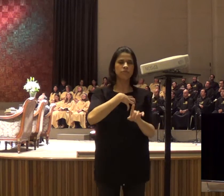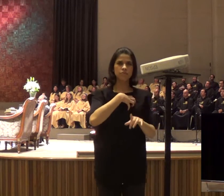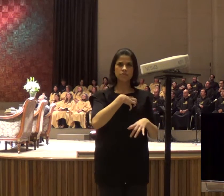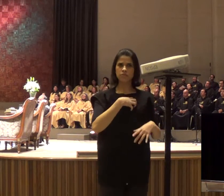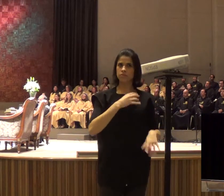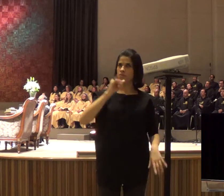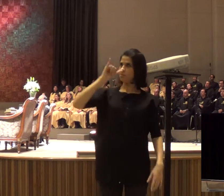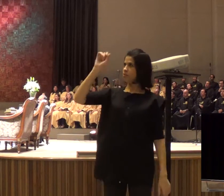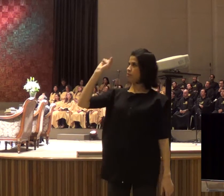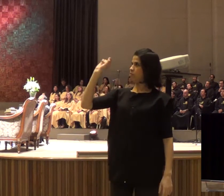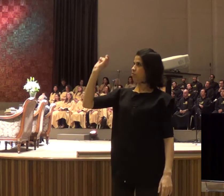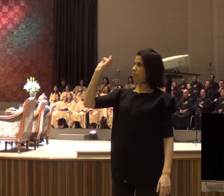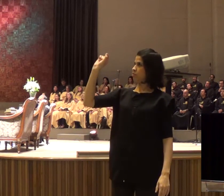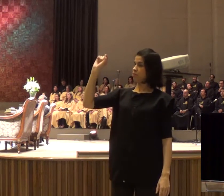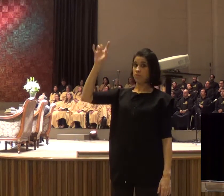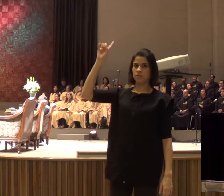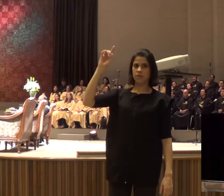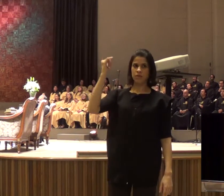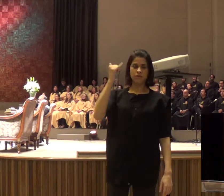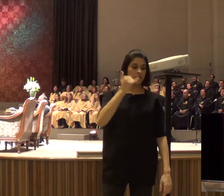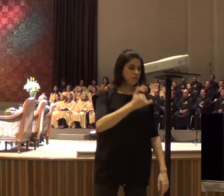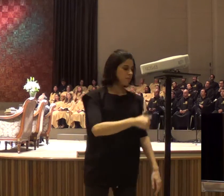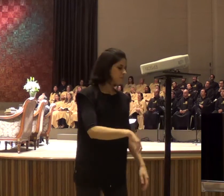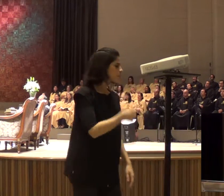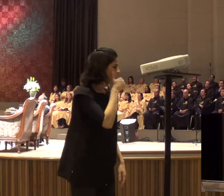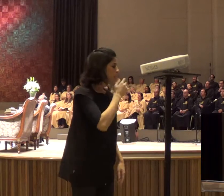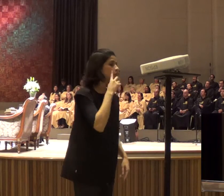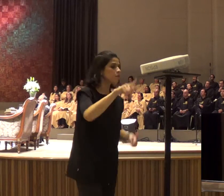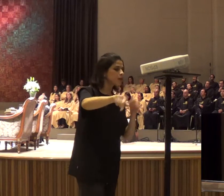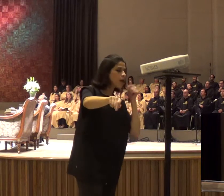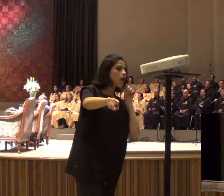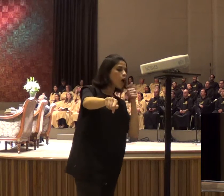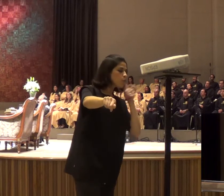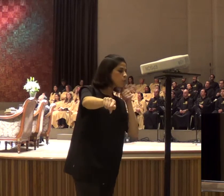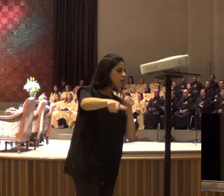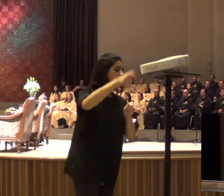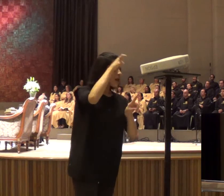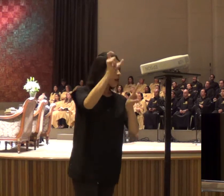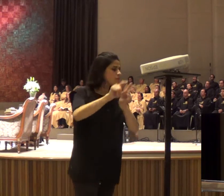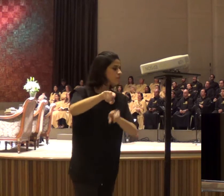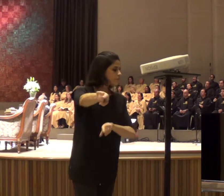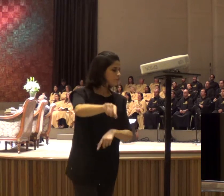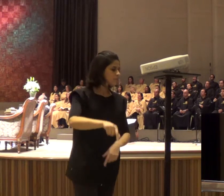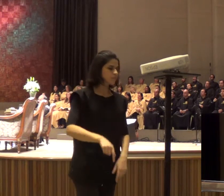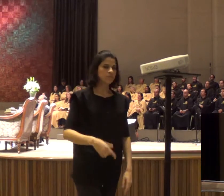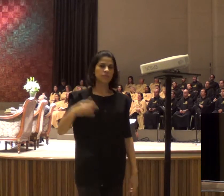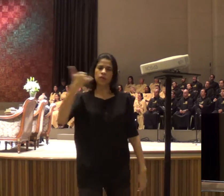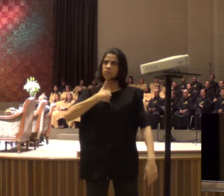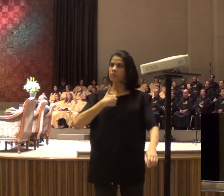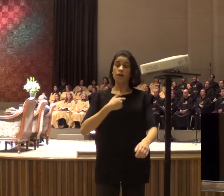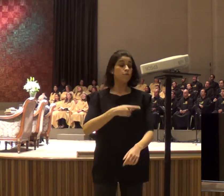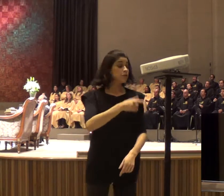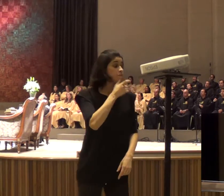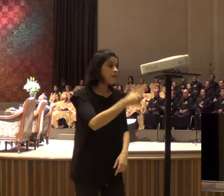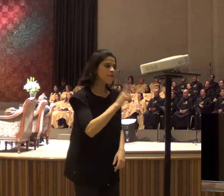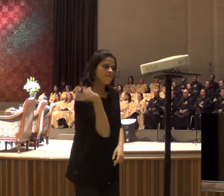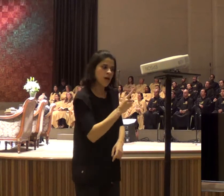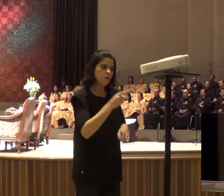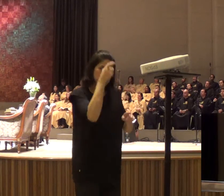disse assim, aquela senhora que está ali, está endemoniada, você vai repreender aquele demônio, e ela vai